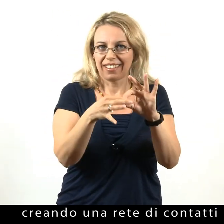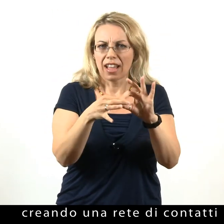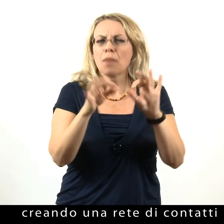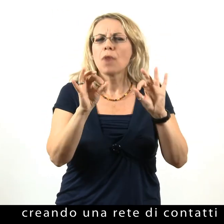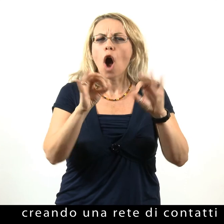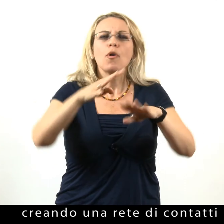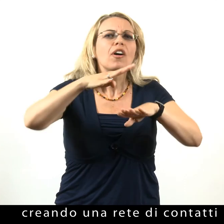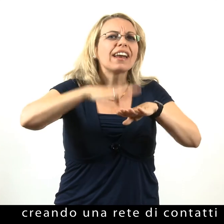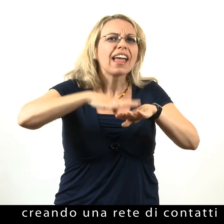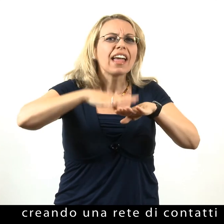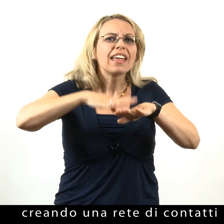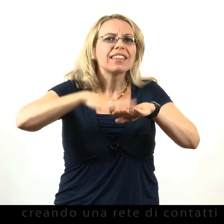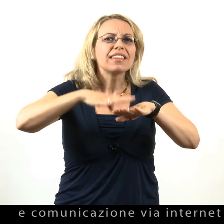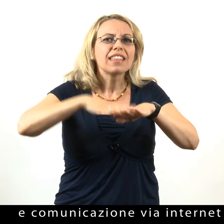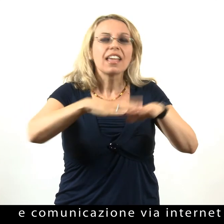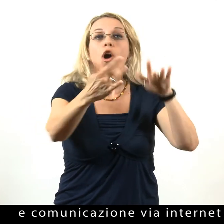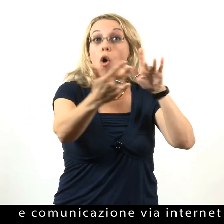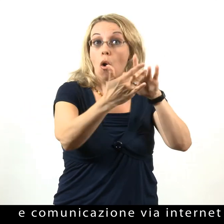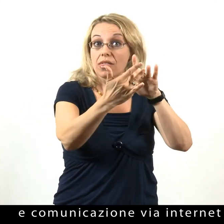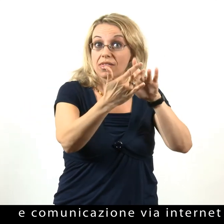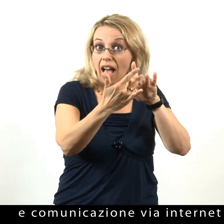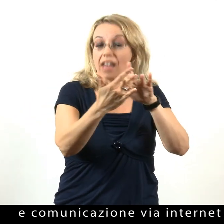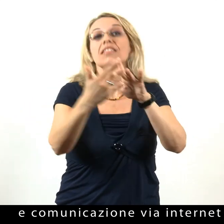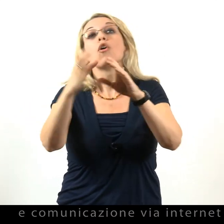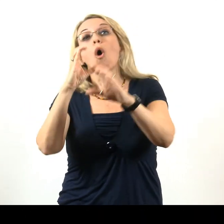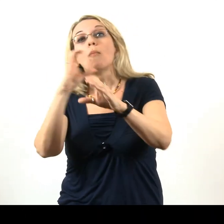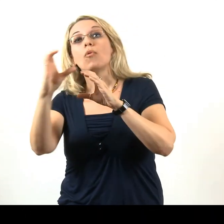creando una rete di contatti e comunicazione via Internet,